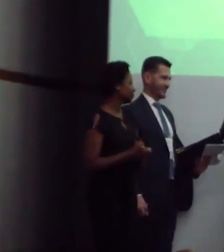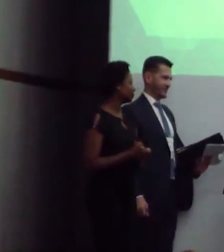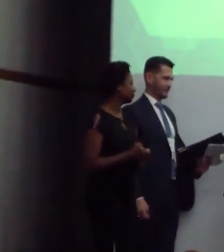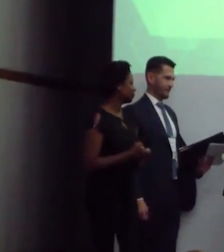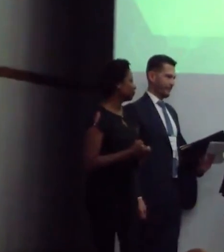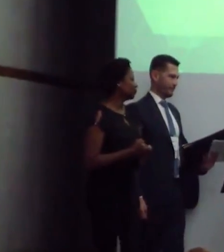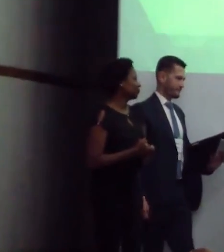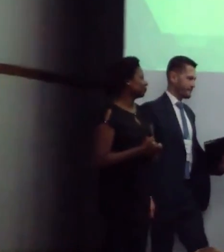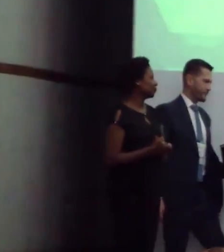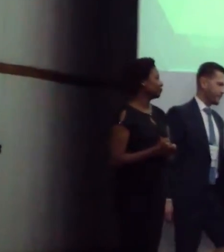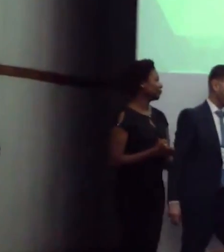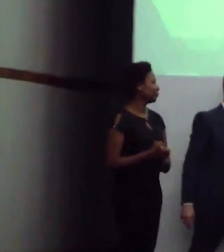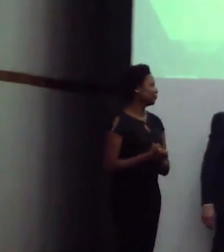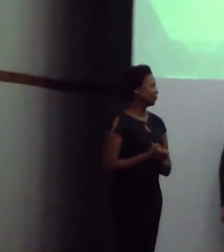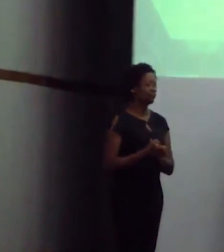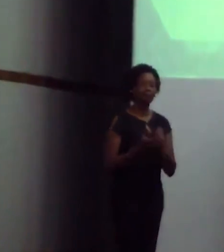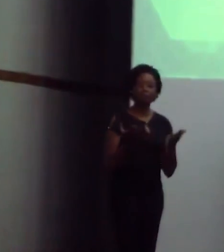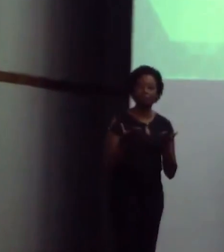Obrigado, obrigado.